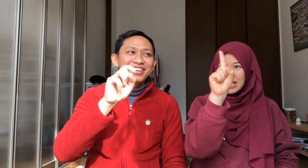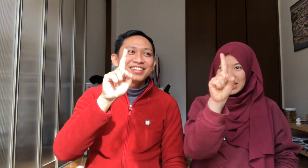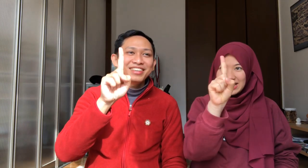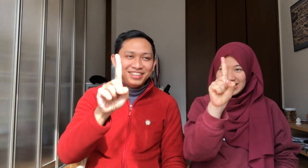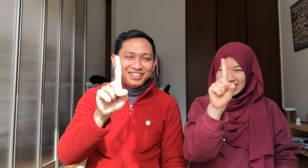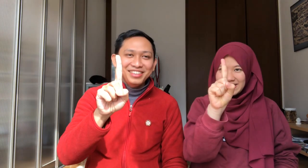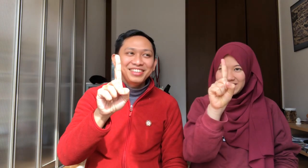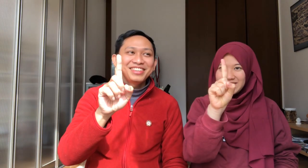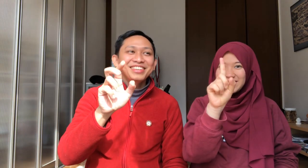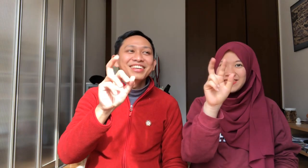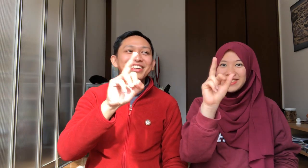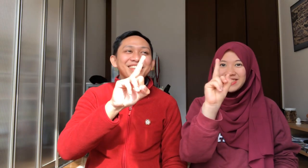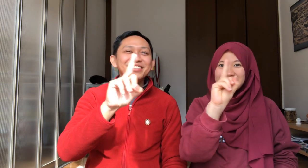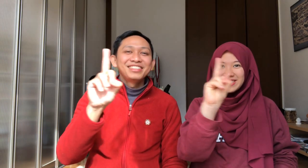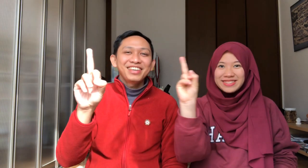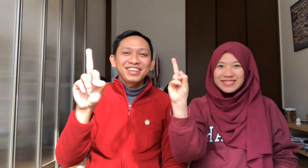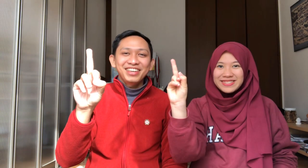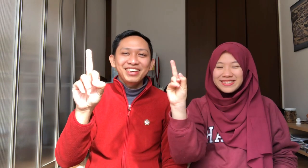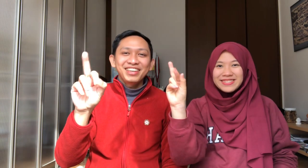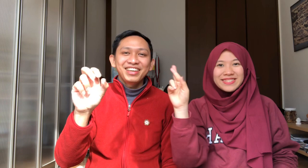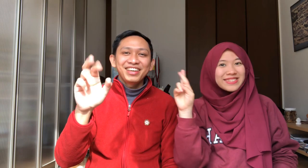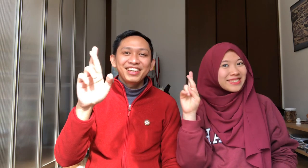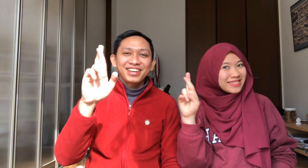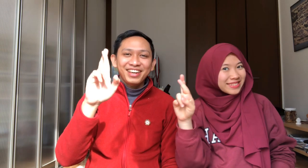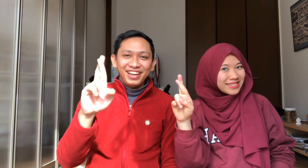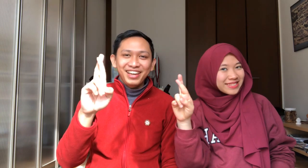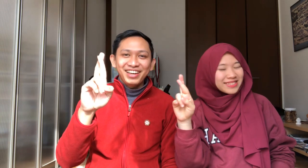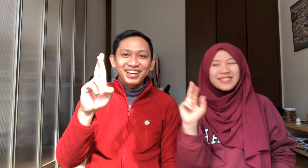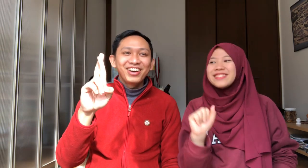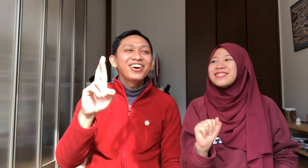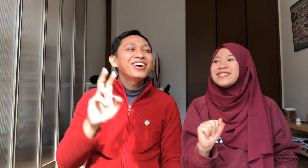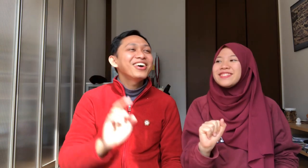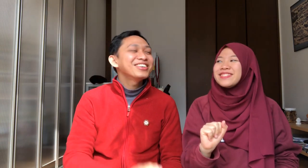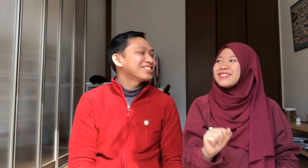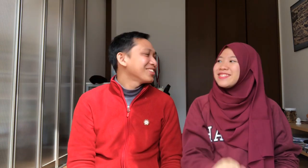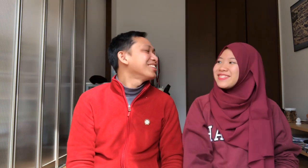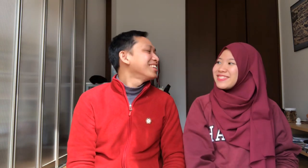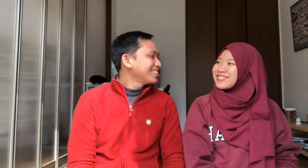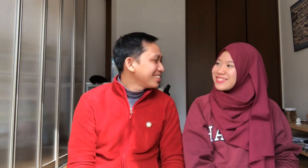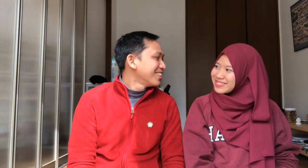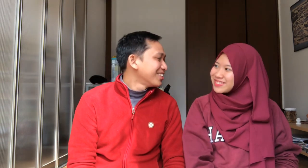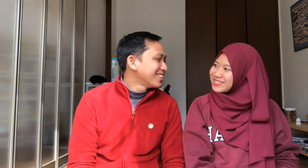Haji J Ra Oh, so desio